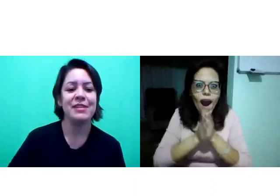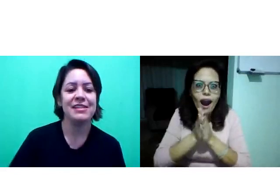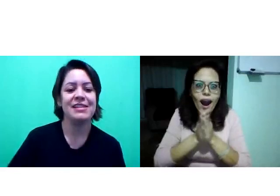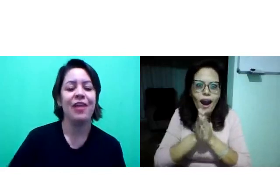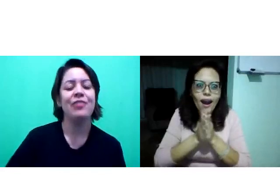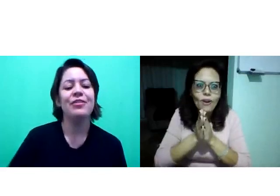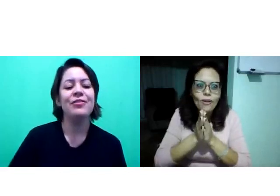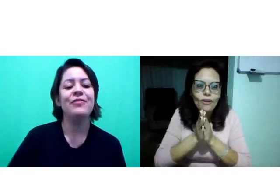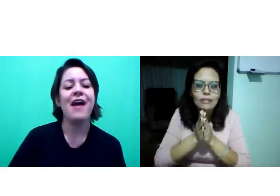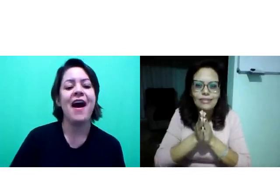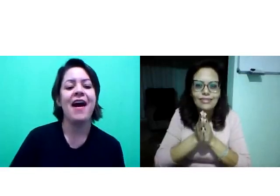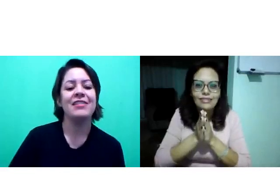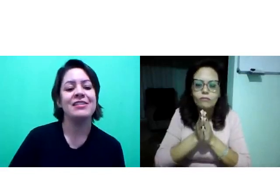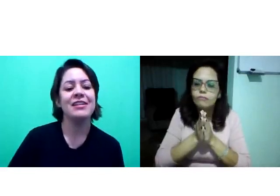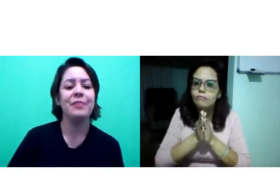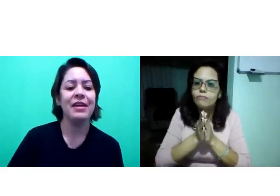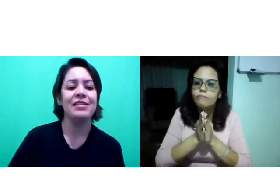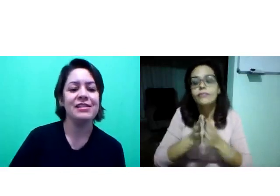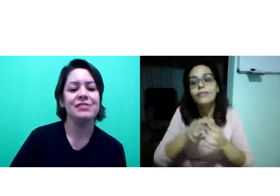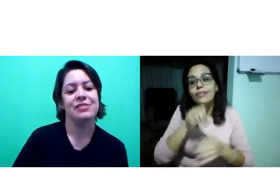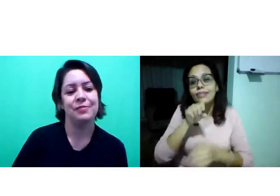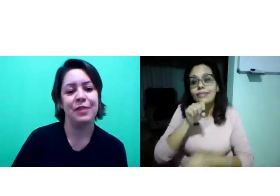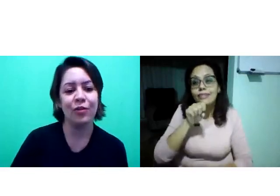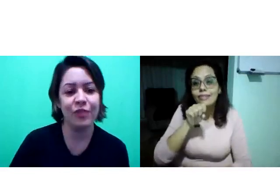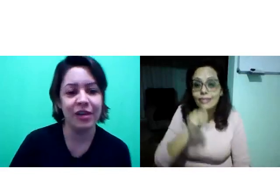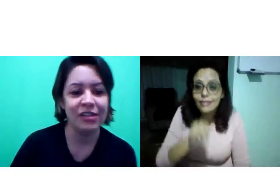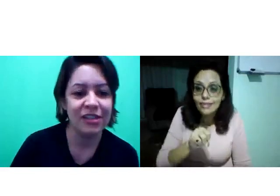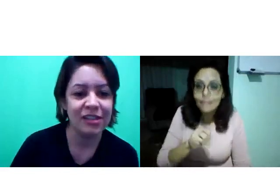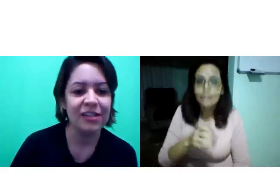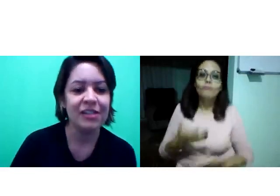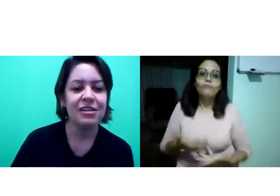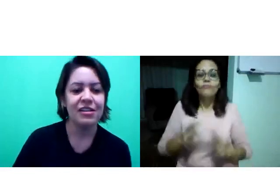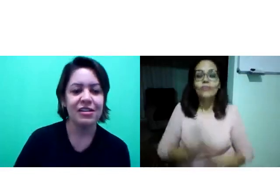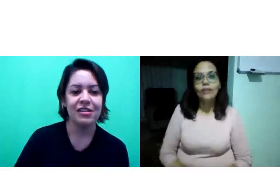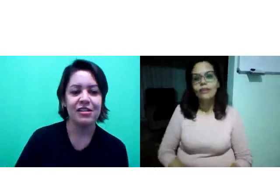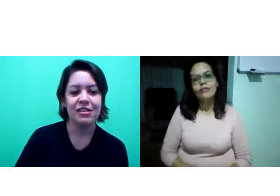dá para fazer presencial. Uau! A gente está bem ansiosa. Bem confiante.